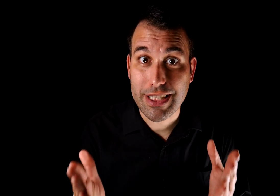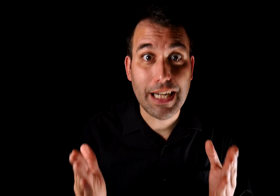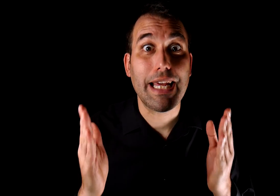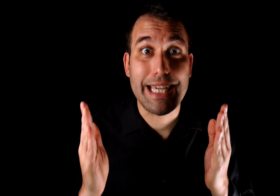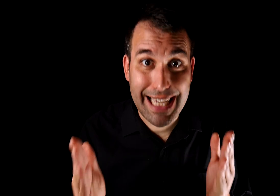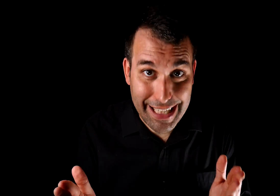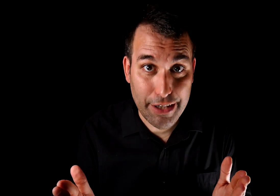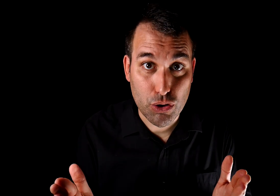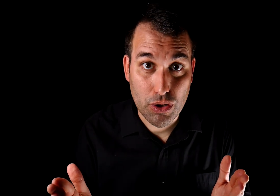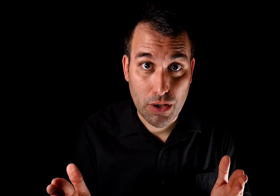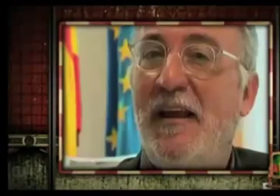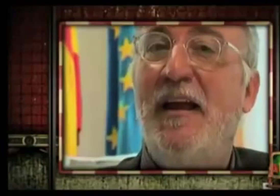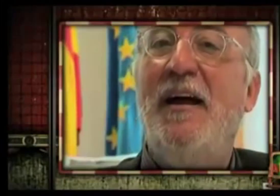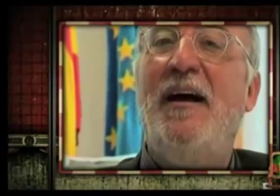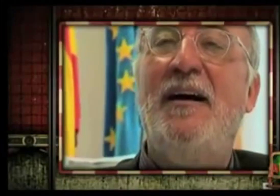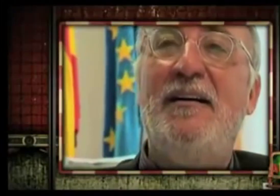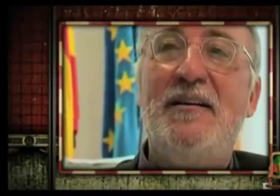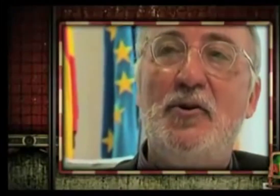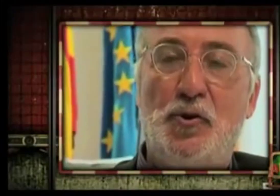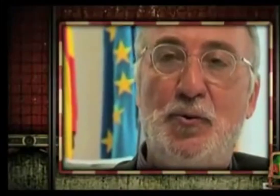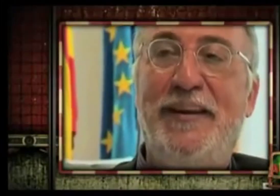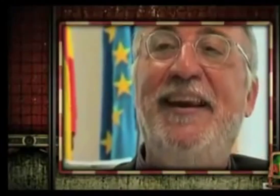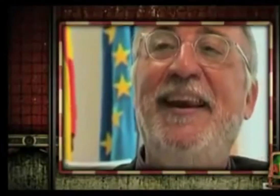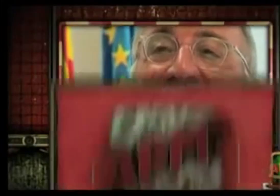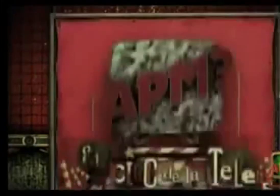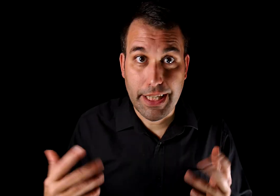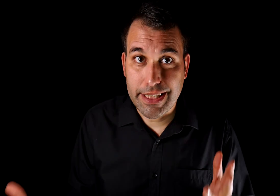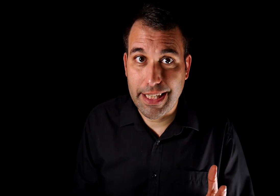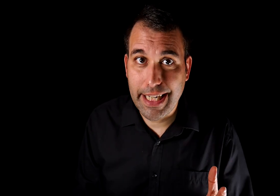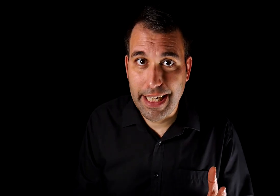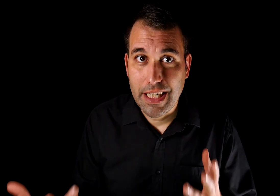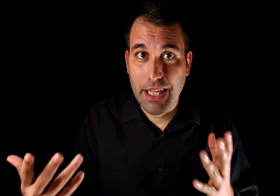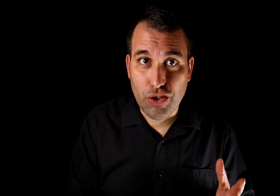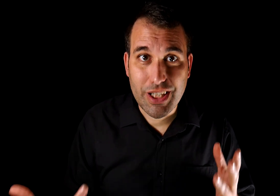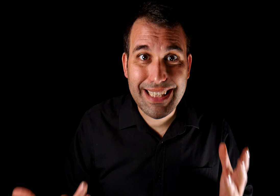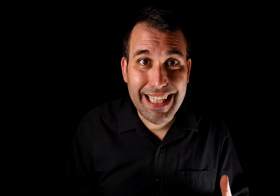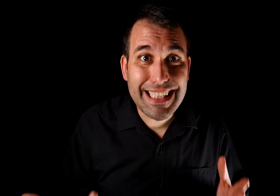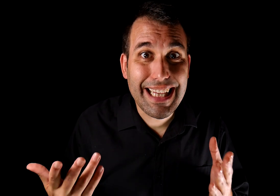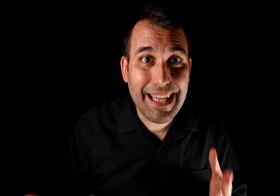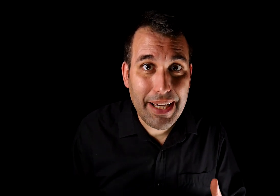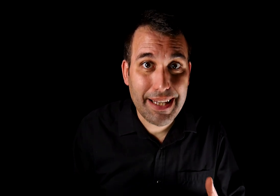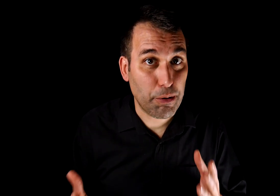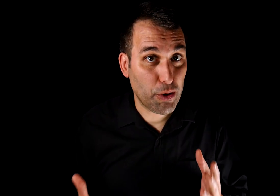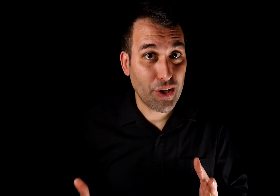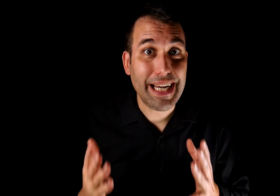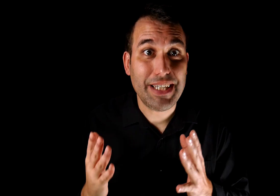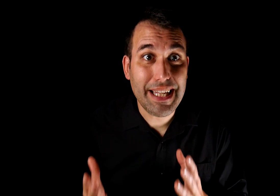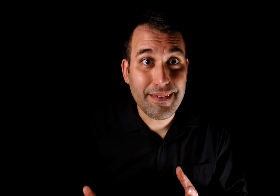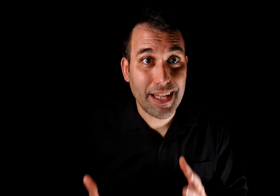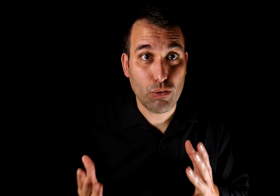de ser engañados. Ah, sutil. Si quieres que te crean, entonces tienes el deber de proporcionar evidencia de